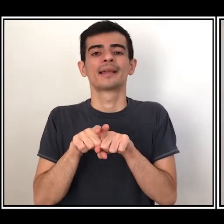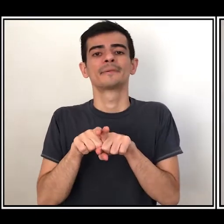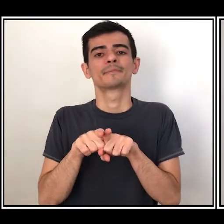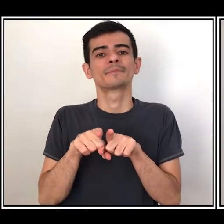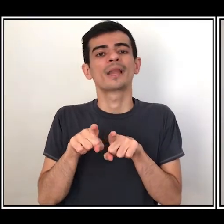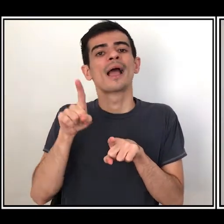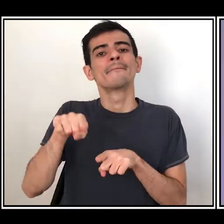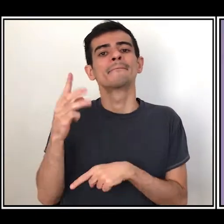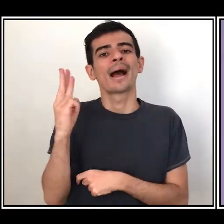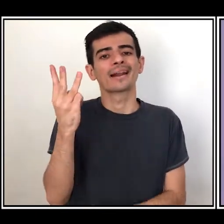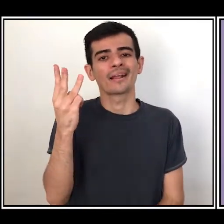Maranhão.